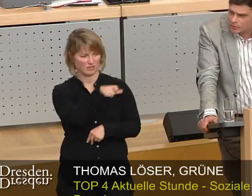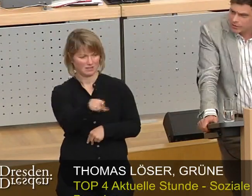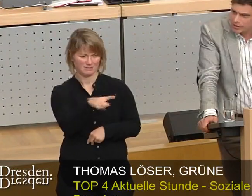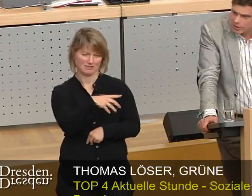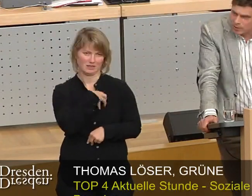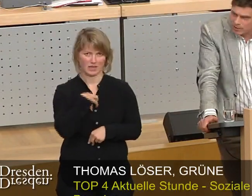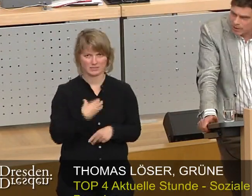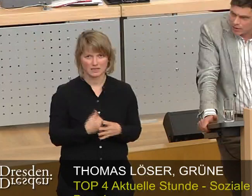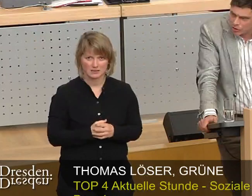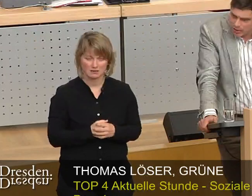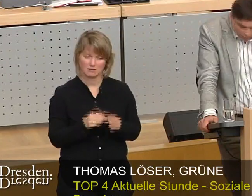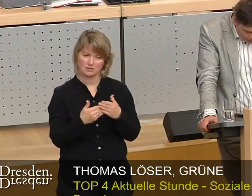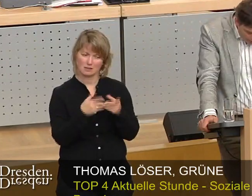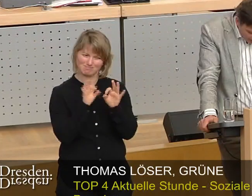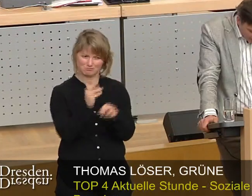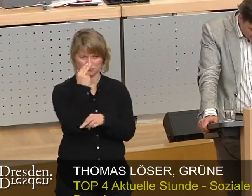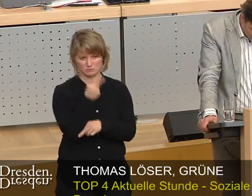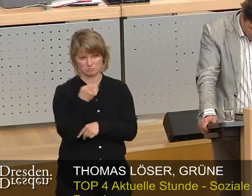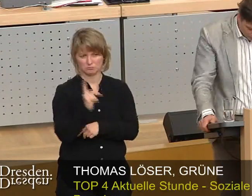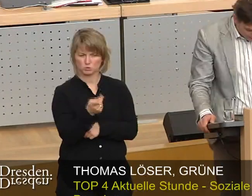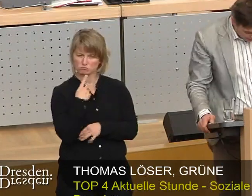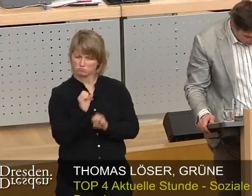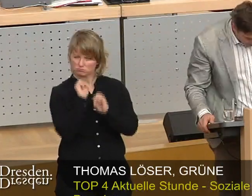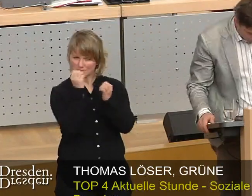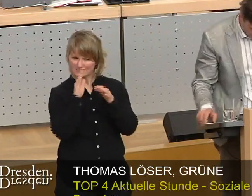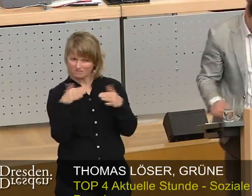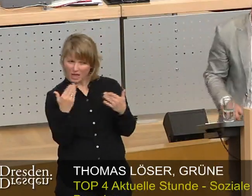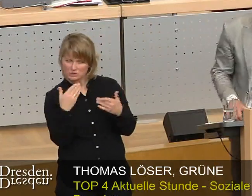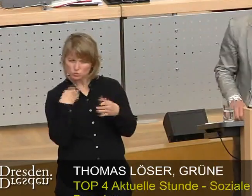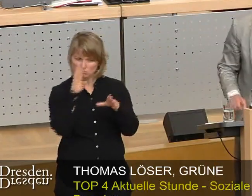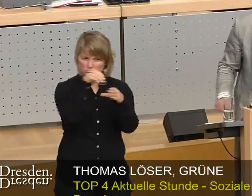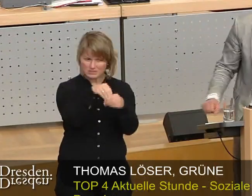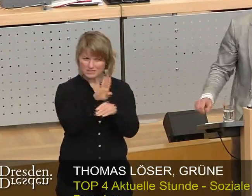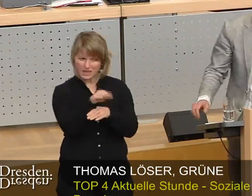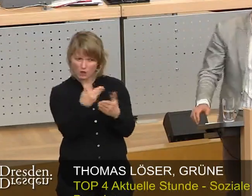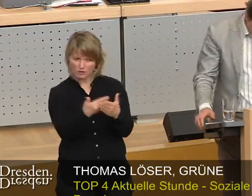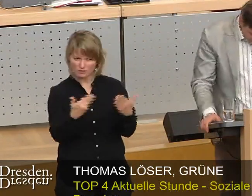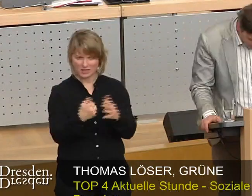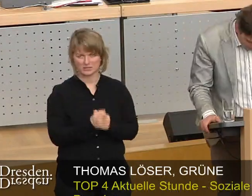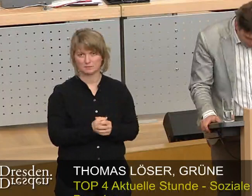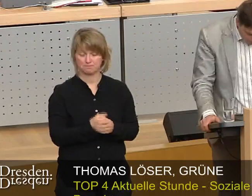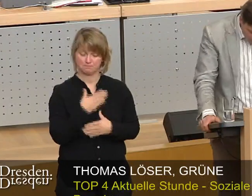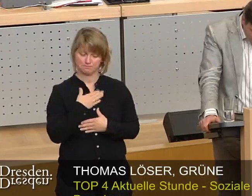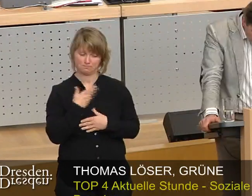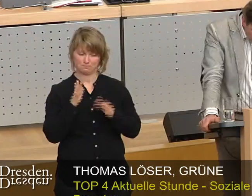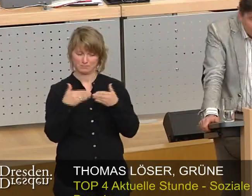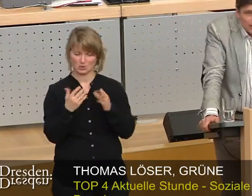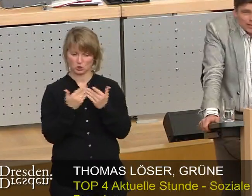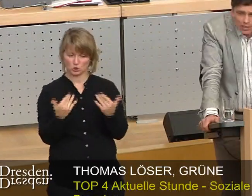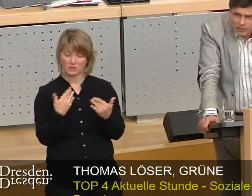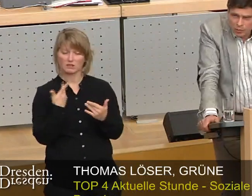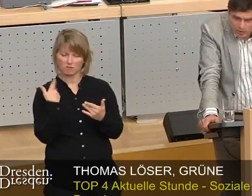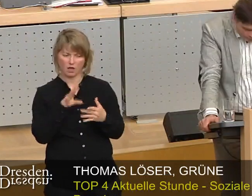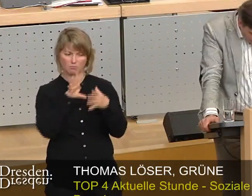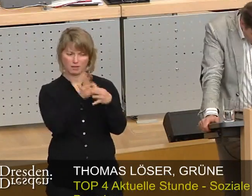deswegen ist es so wichtig, dass man da sehr genau schaut, was man da eigentlich gründet und was man da reinschreibt. Wir haben als Grüne in Verhandlungen mit den Partnern